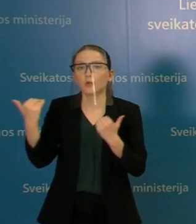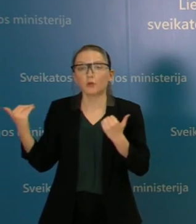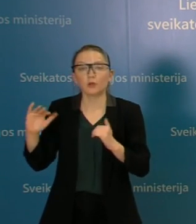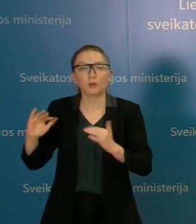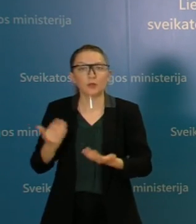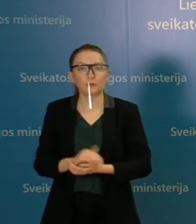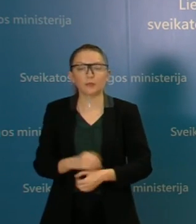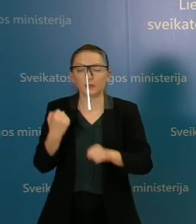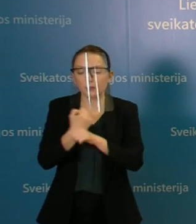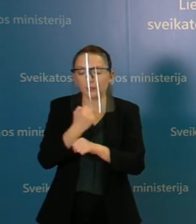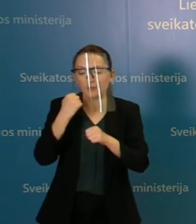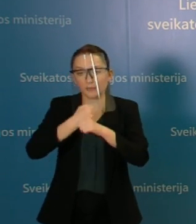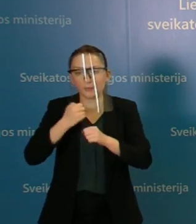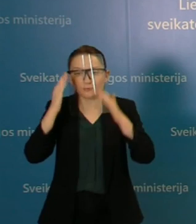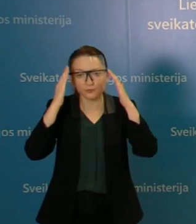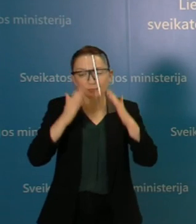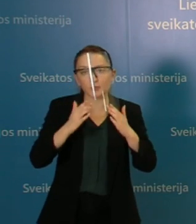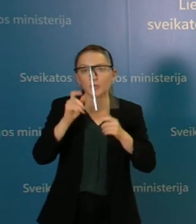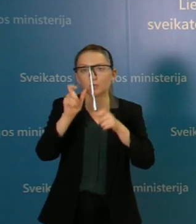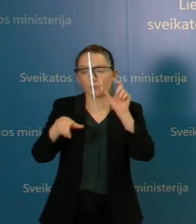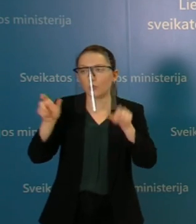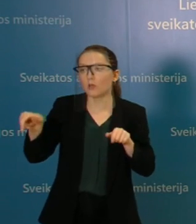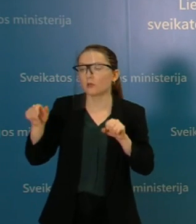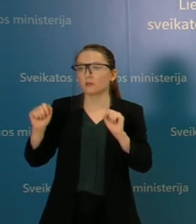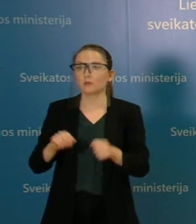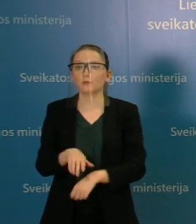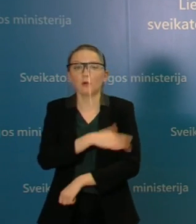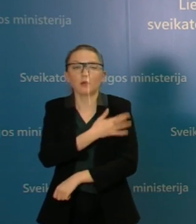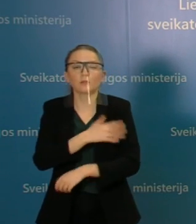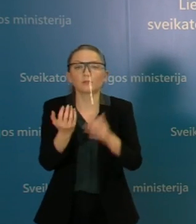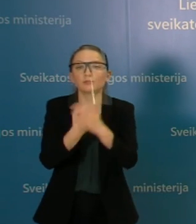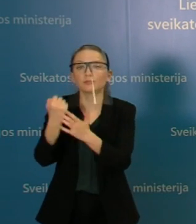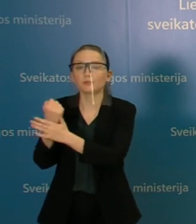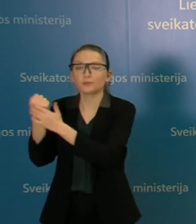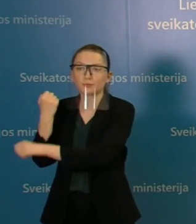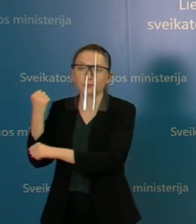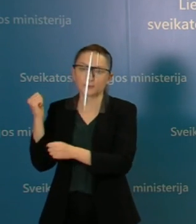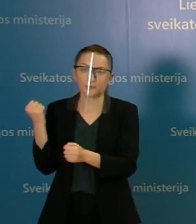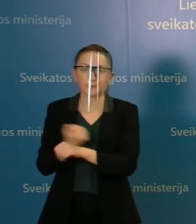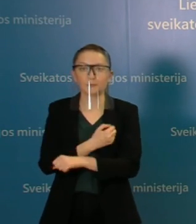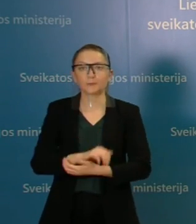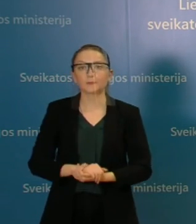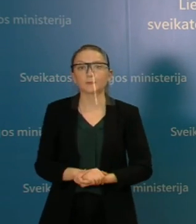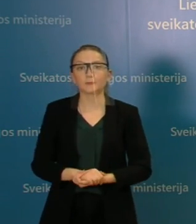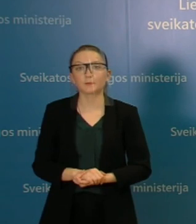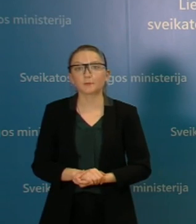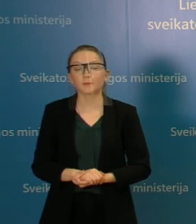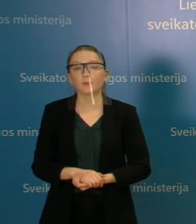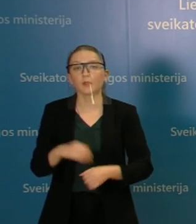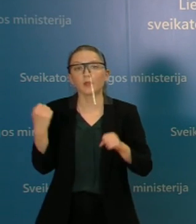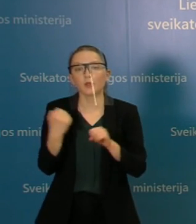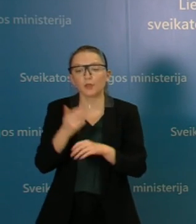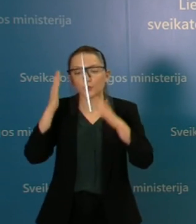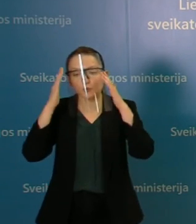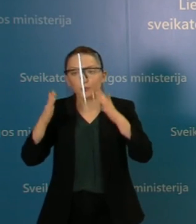tiesiog dirbti, stengtis, kad kiekvienas pacientas gautų tokią pagalbą, kokios jos reikia. Ir turim būti